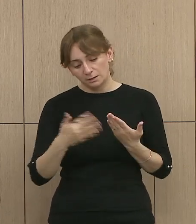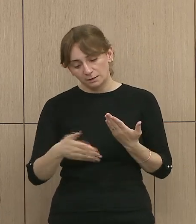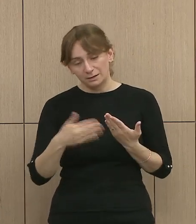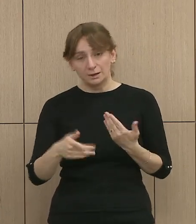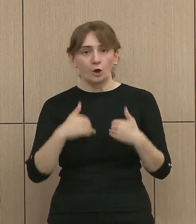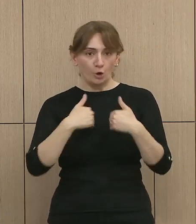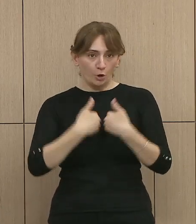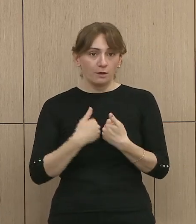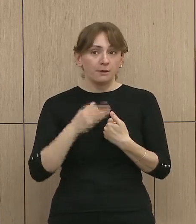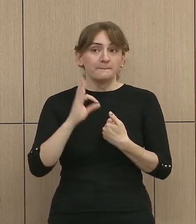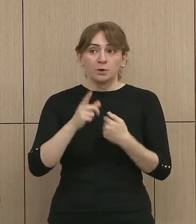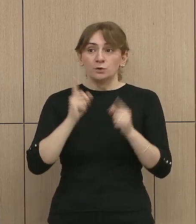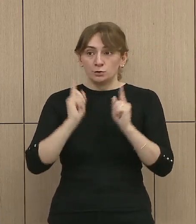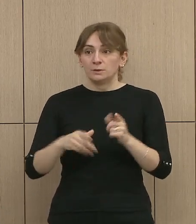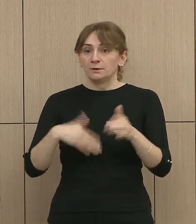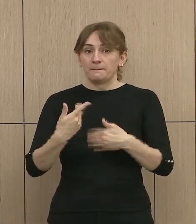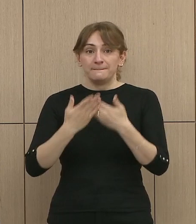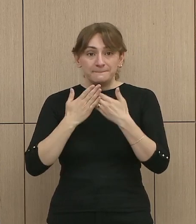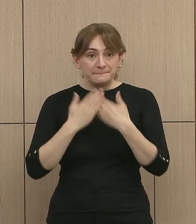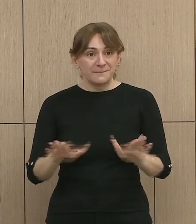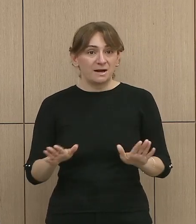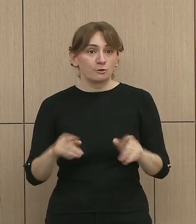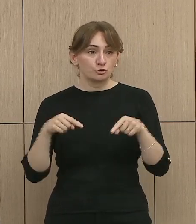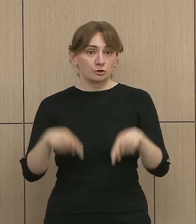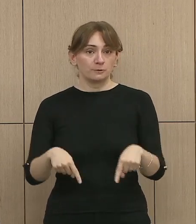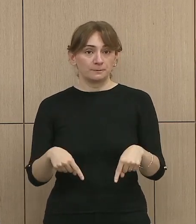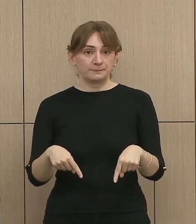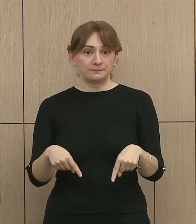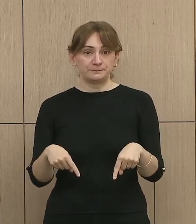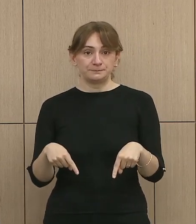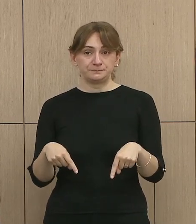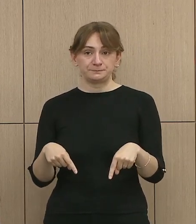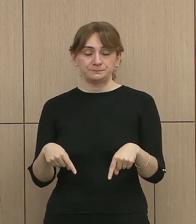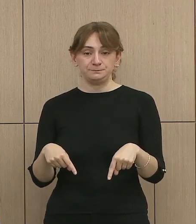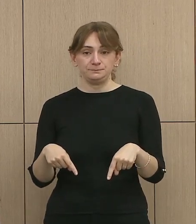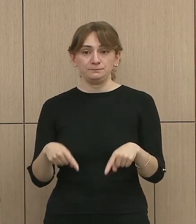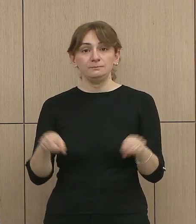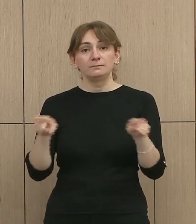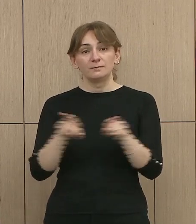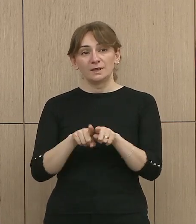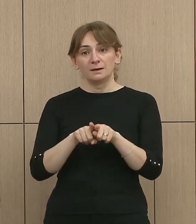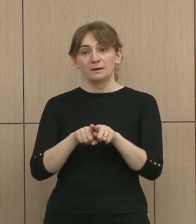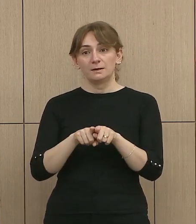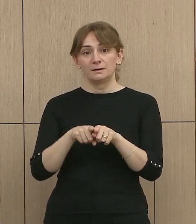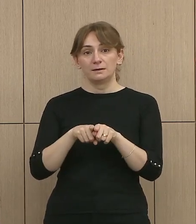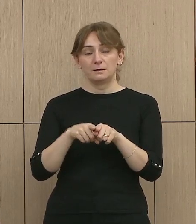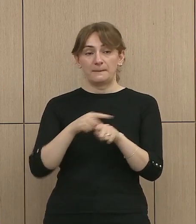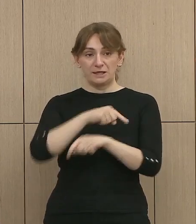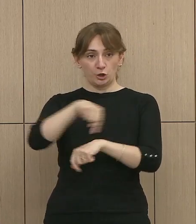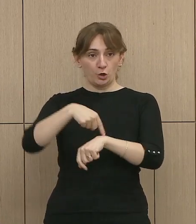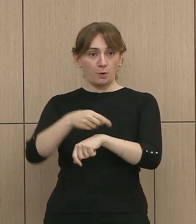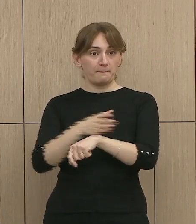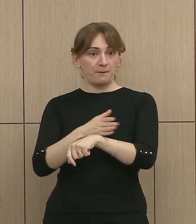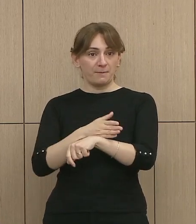por do të duhet të bëjnë. Patë më përpara, kemi nëzirë dhe një order tjitër, ku ju kemi kërkuar,